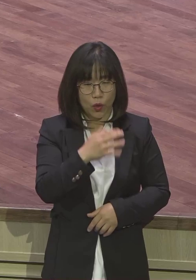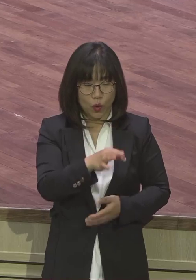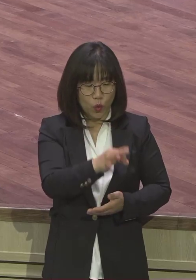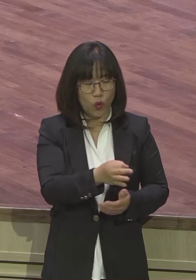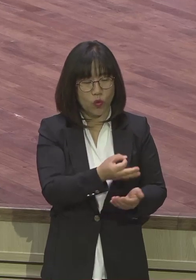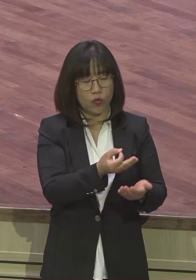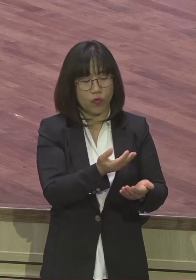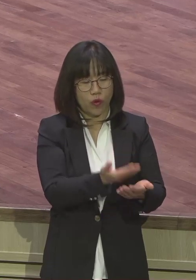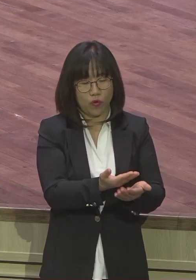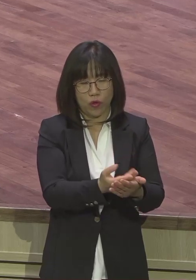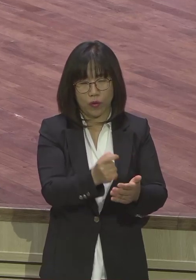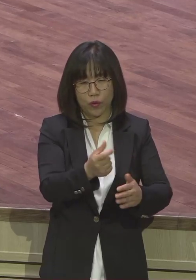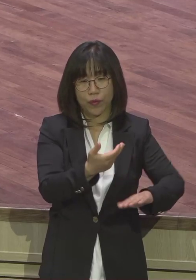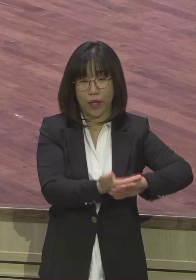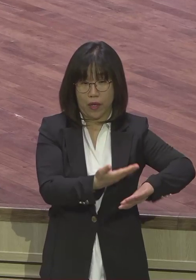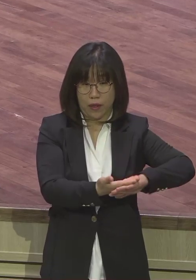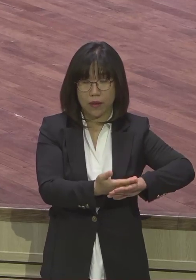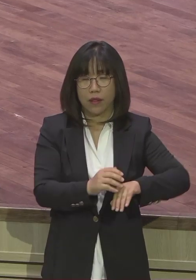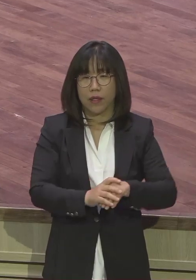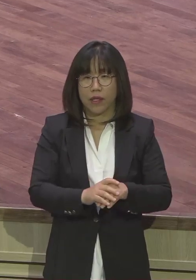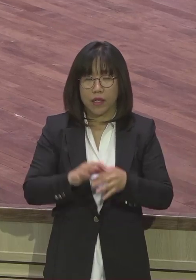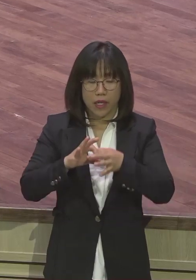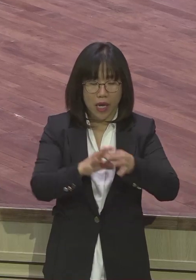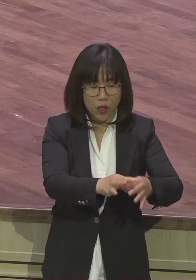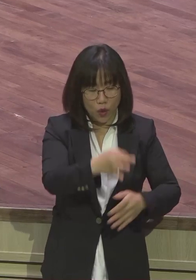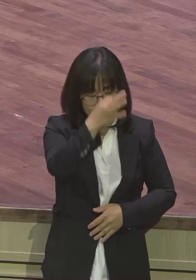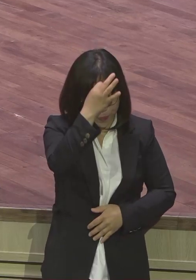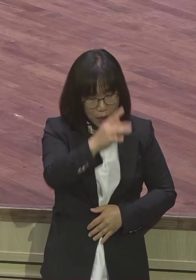회피하니까 법적 투쟁을 한 거예요.